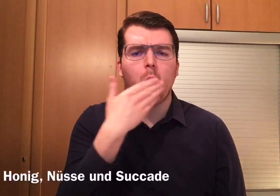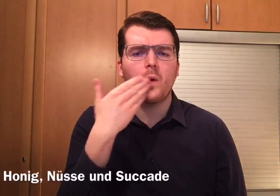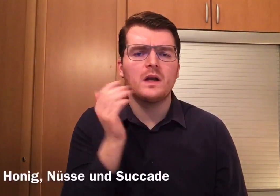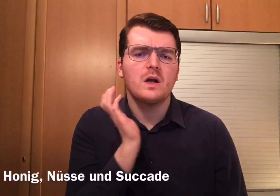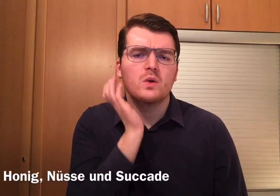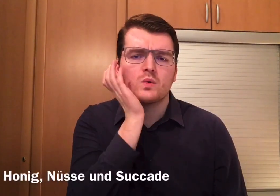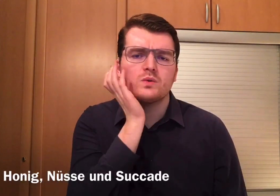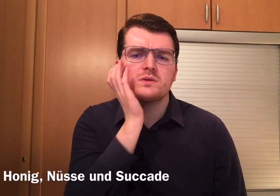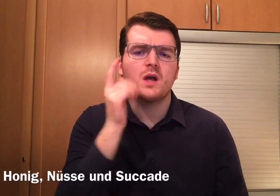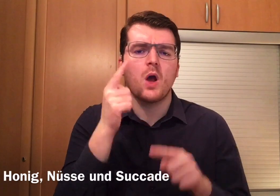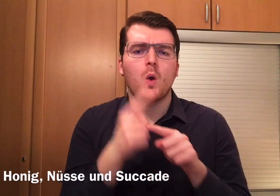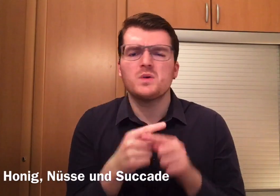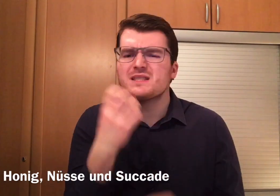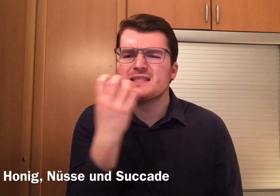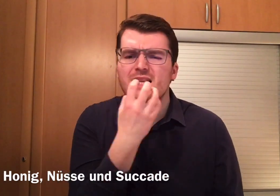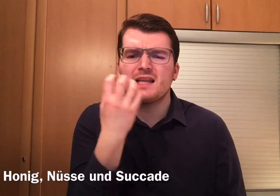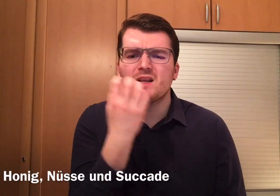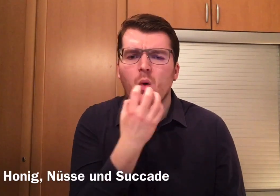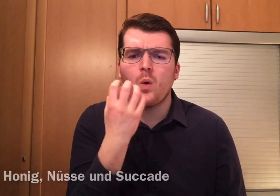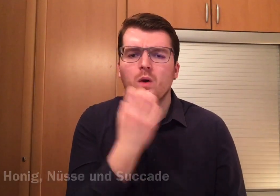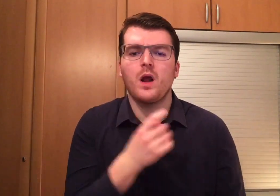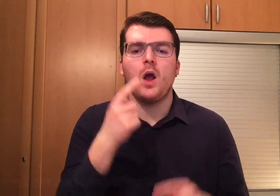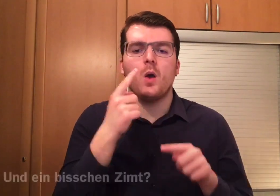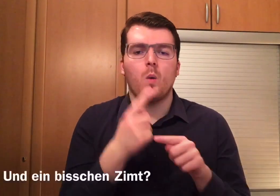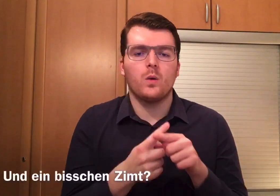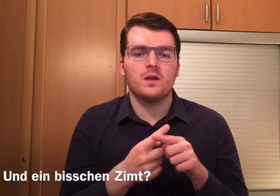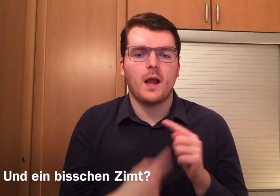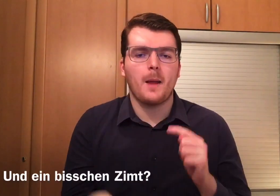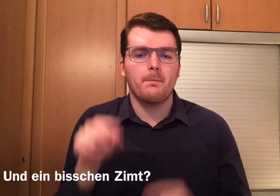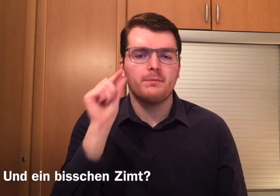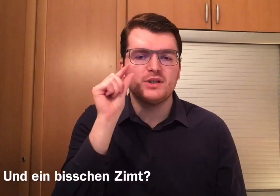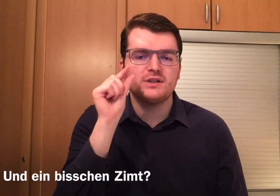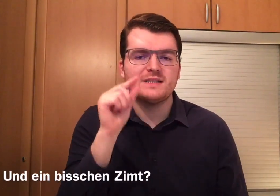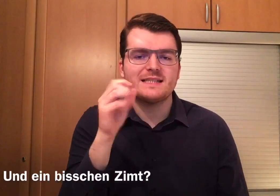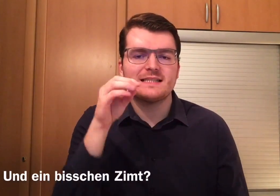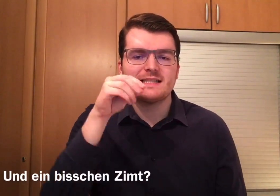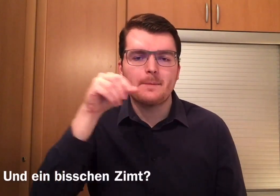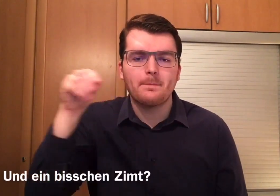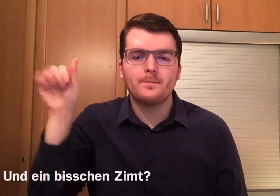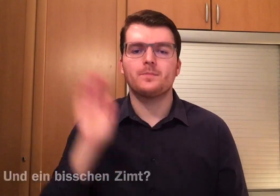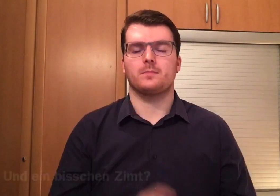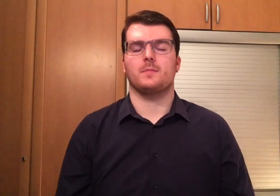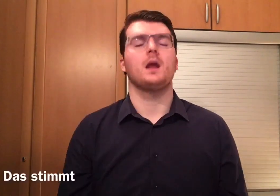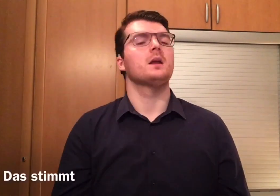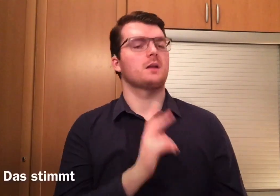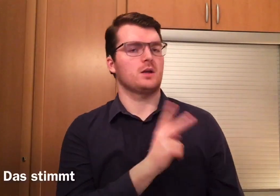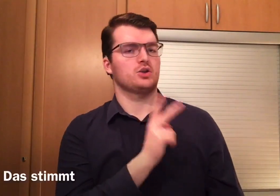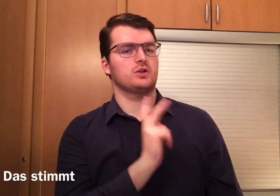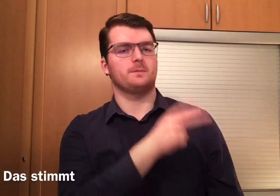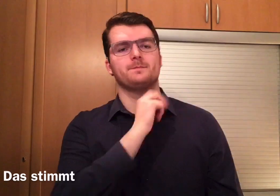Honig, Nüsse und Zucker Und ein bisschen Zimt Das stimmt